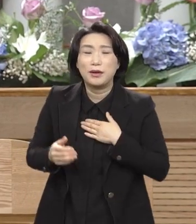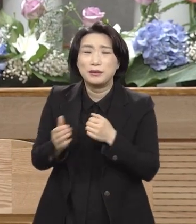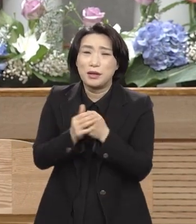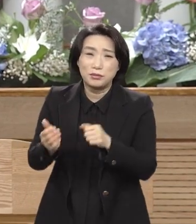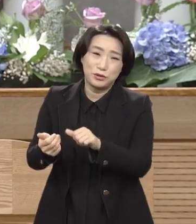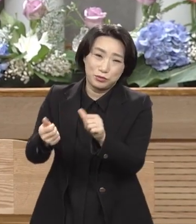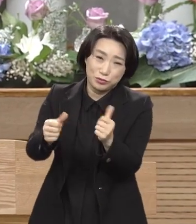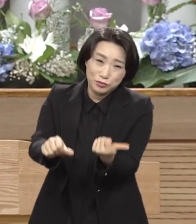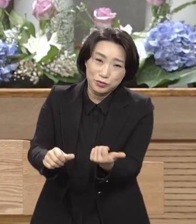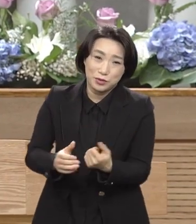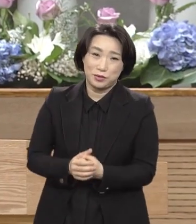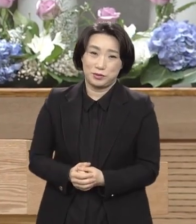여러분